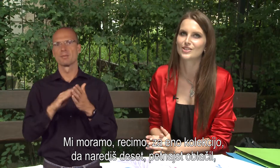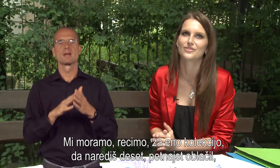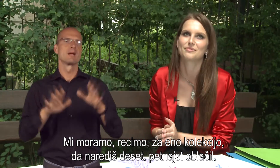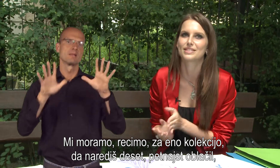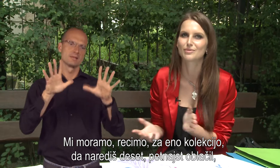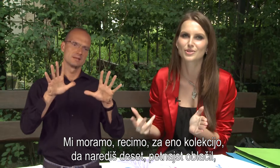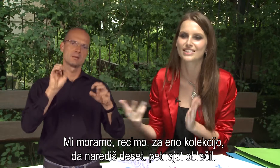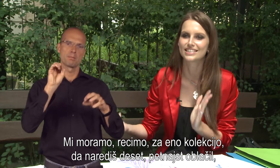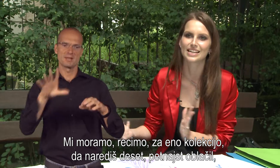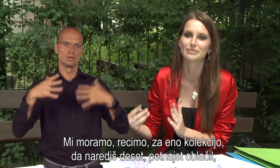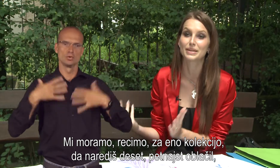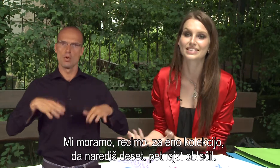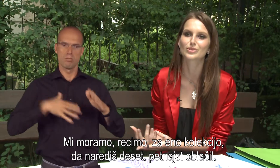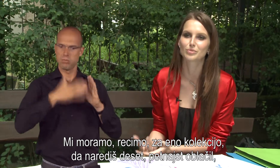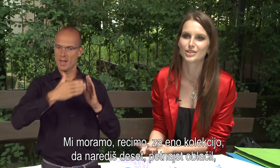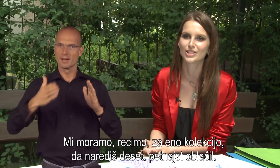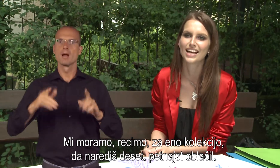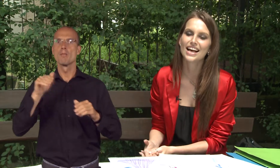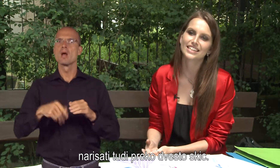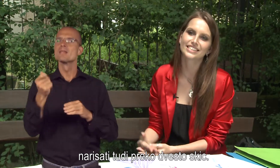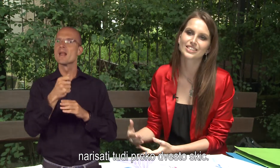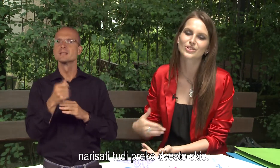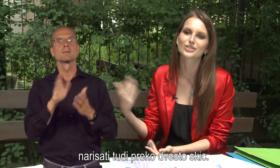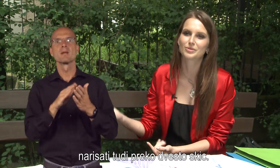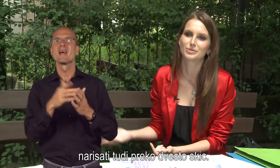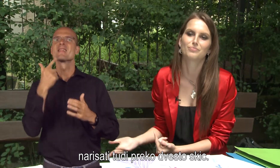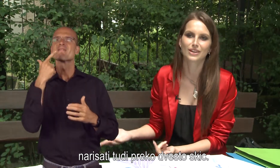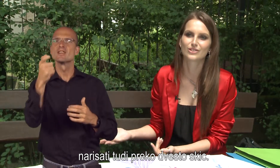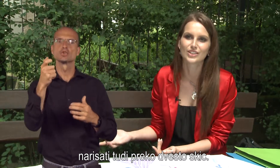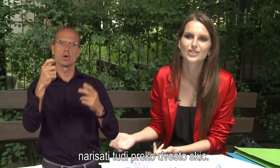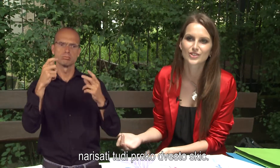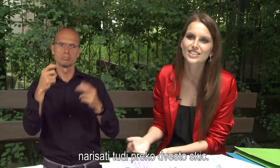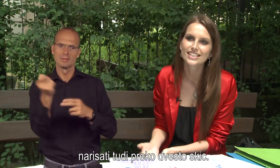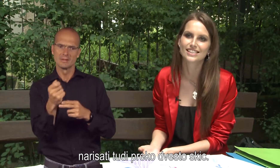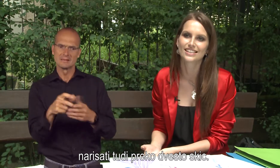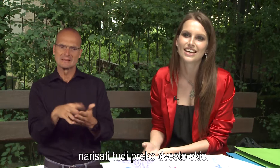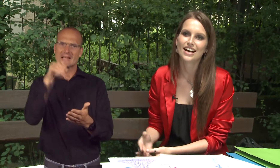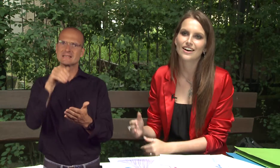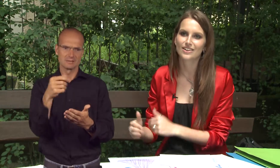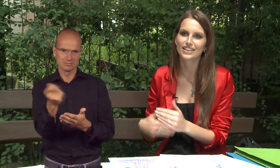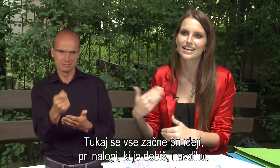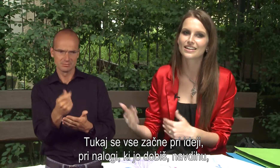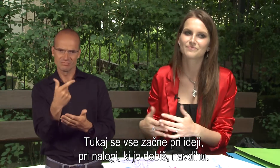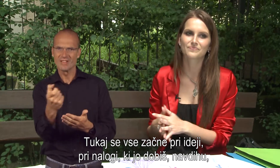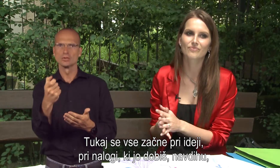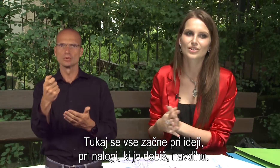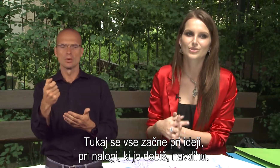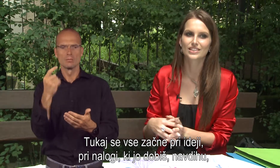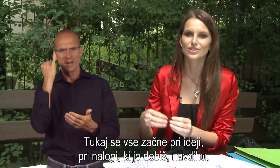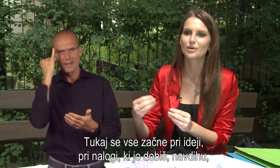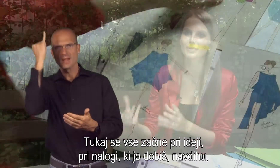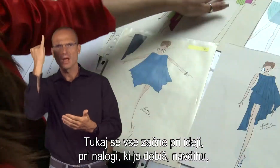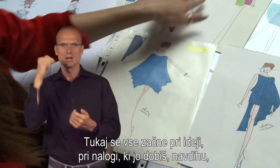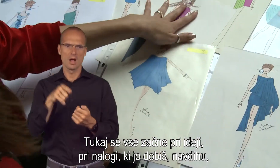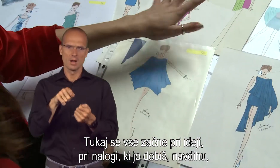narediš, ne vem, recimo deset, petnaest oblečil, narediš se tudi preko 200 skic. Tle se